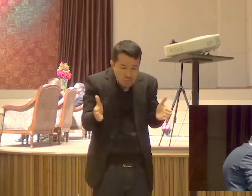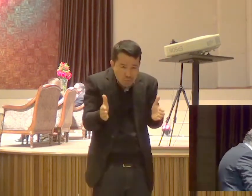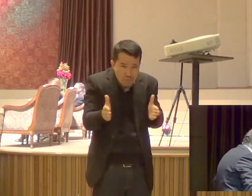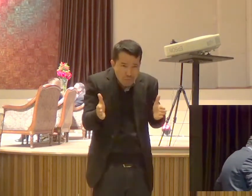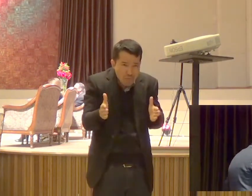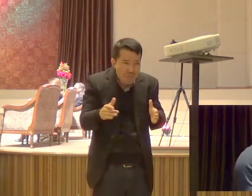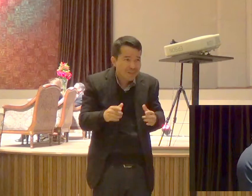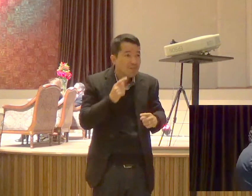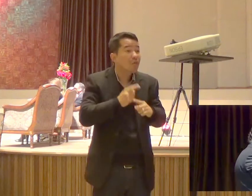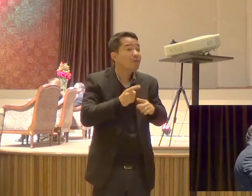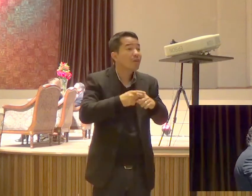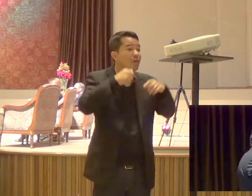Nocente Que dói